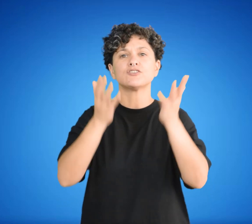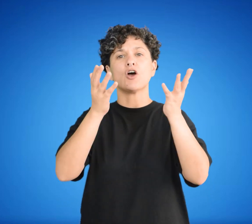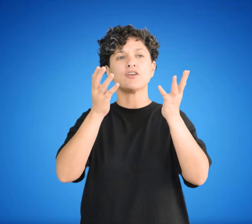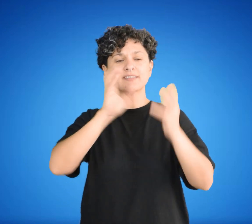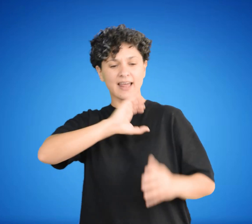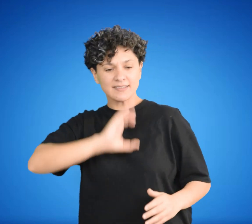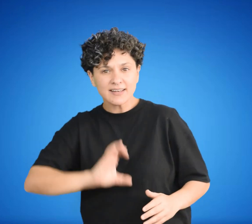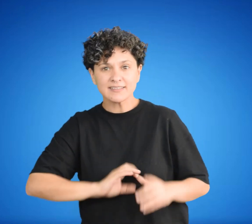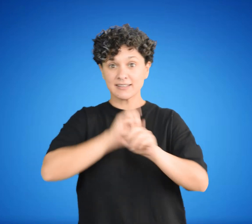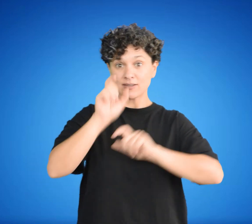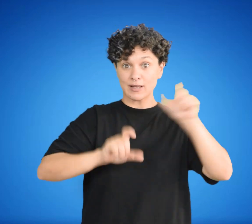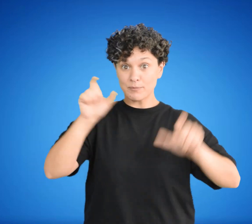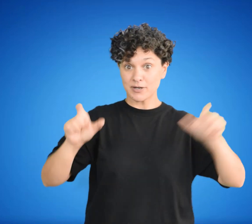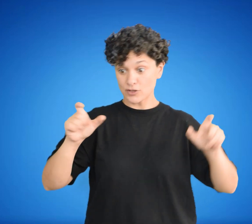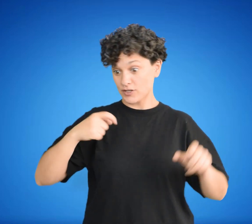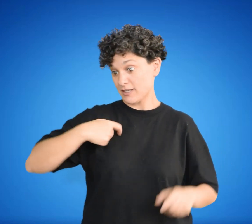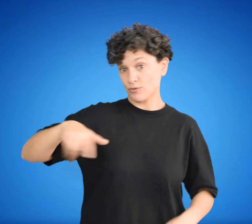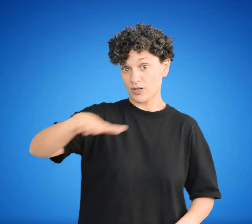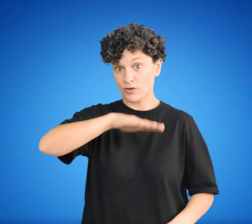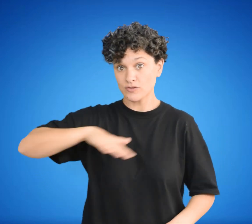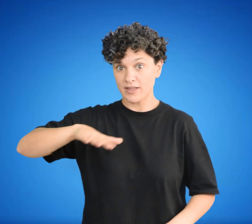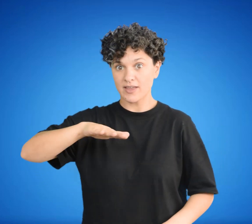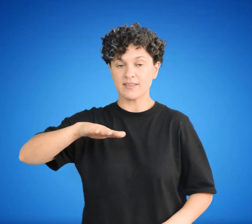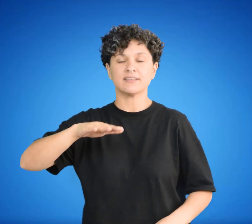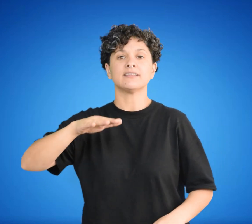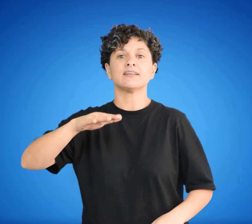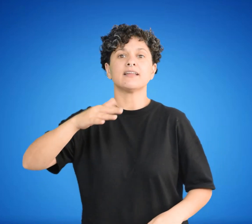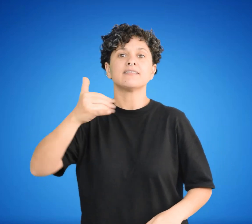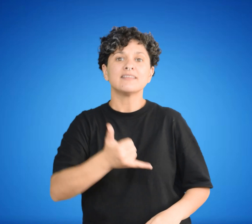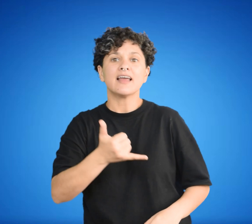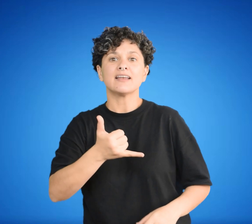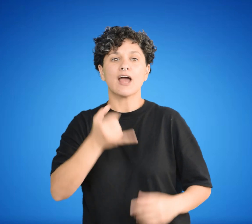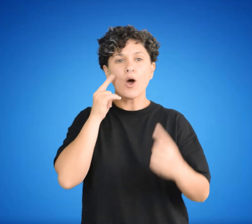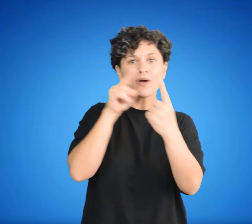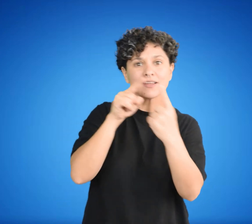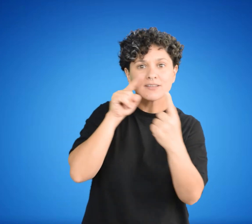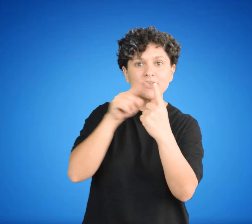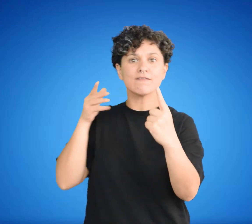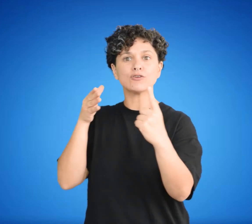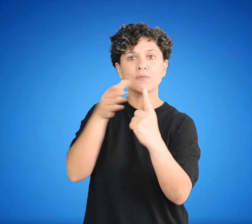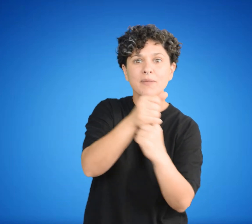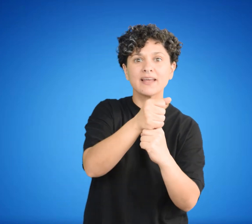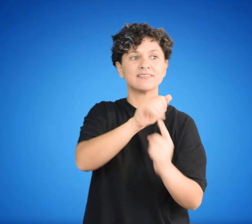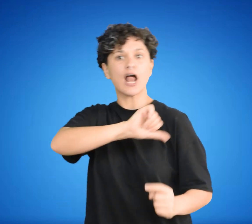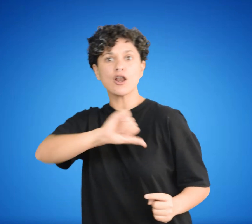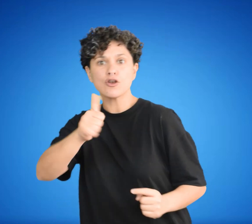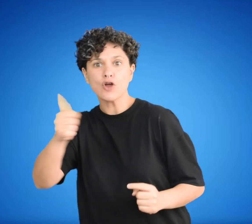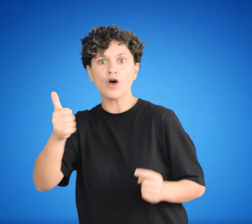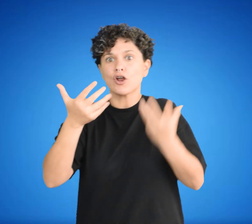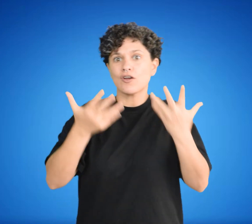Corresponde a las motivaciones y características de la población, en función a sus aspiraciones, metas y